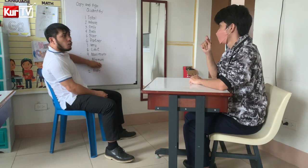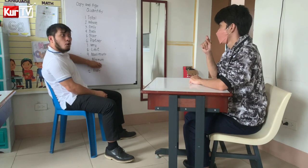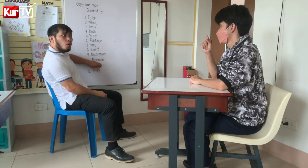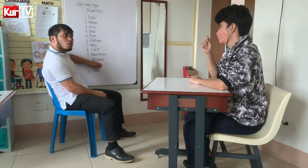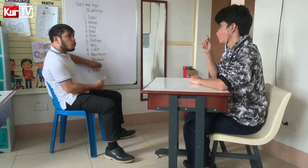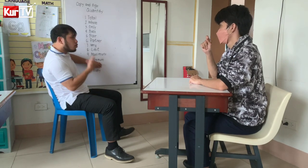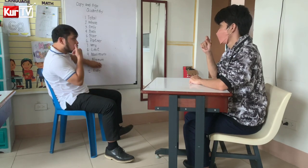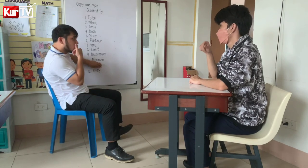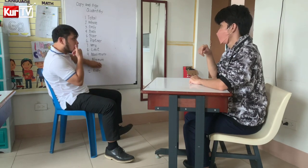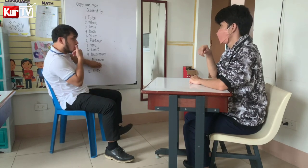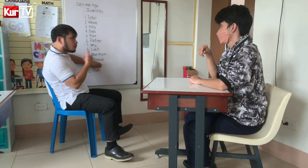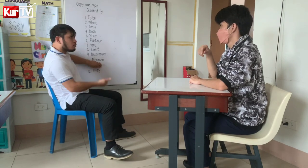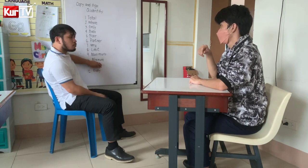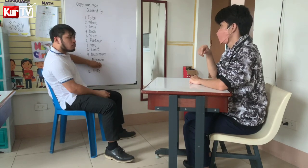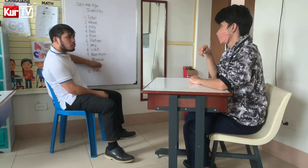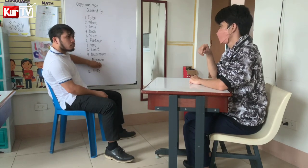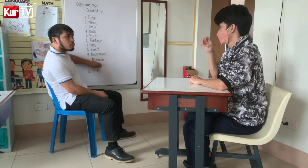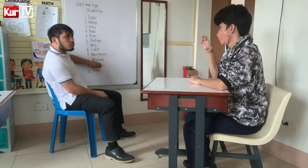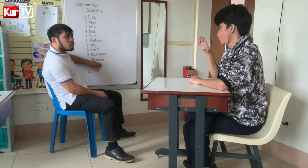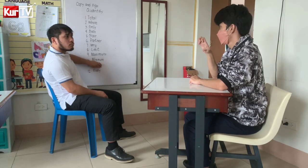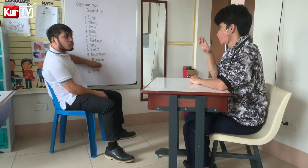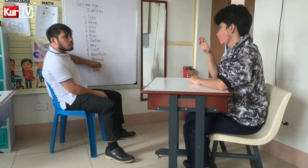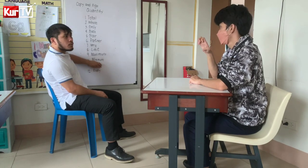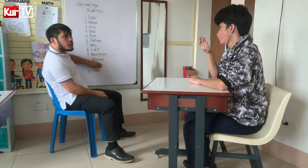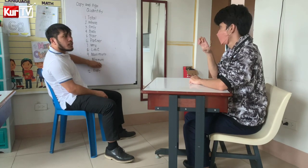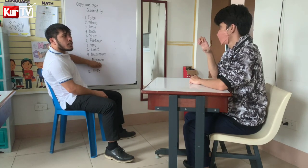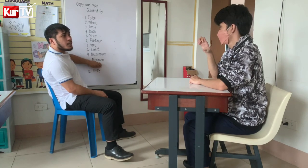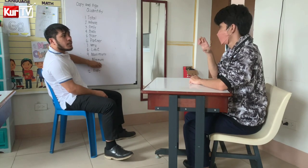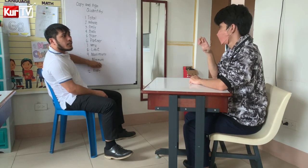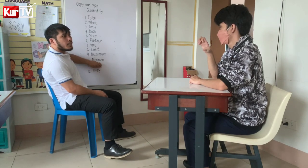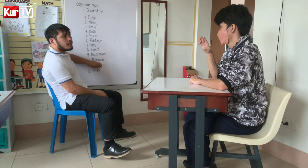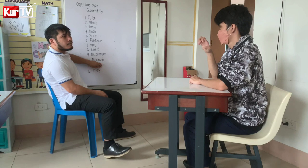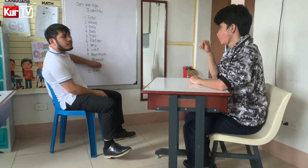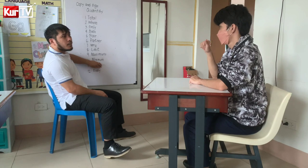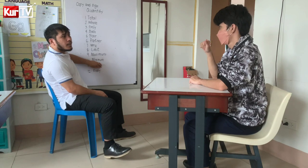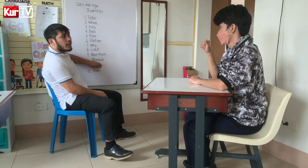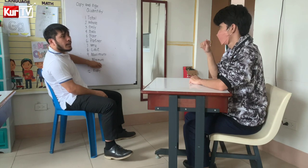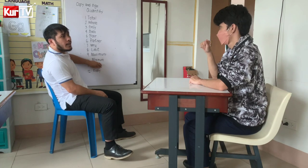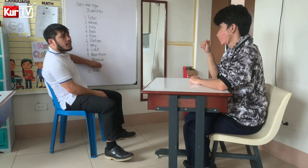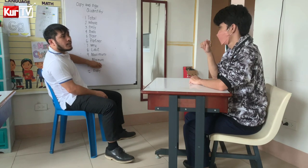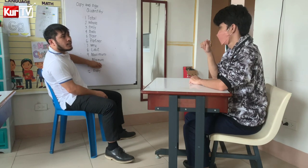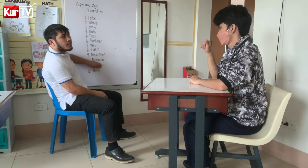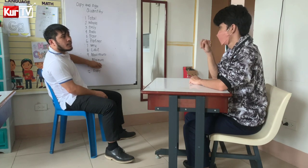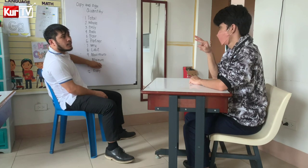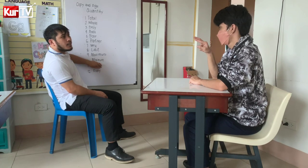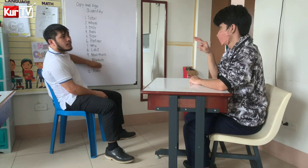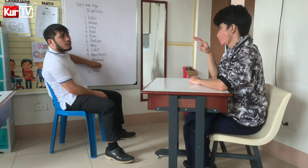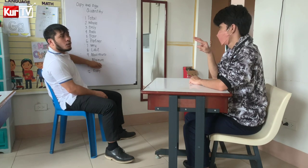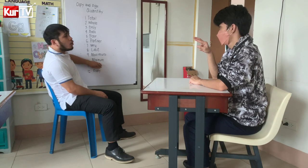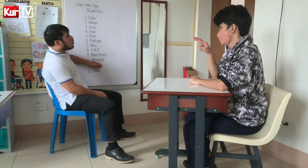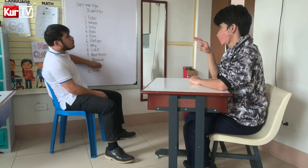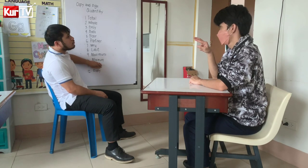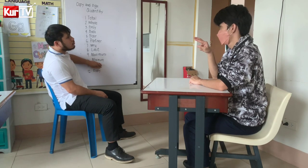-n-u-r-f-o-u-u